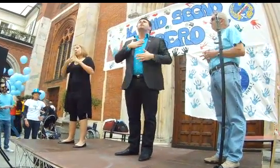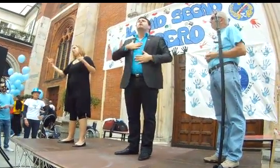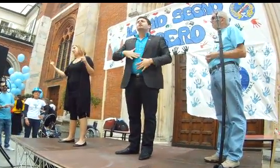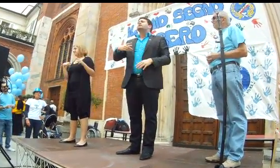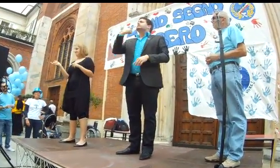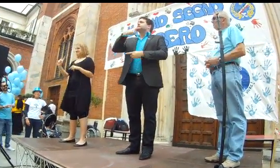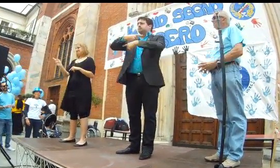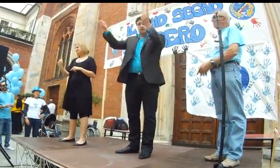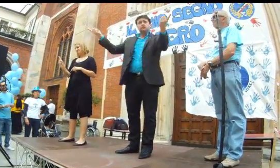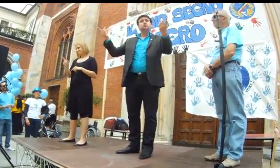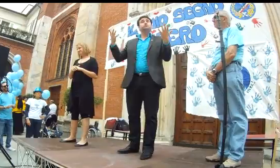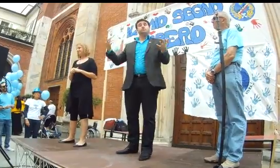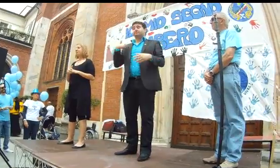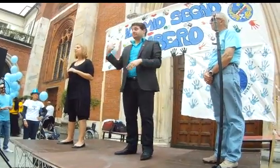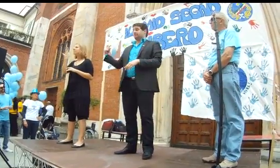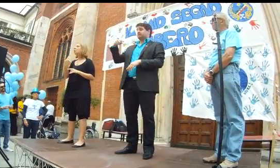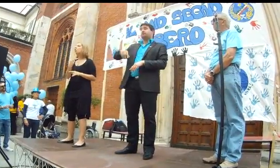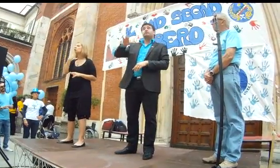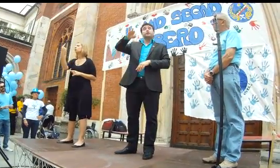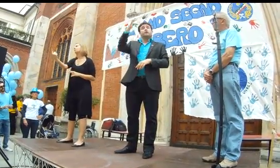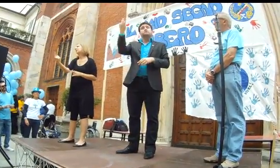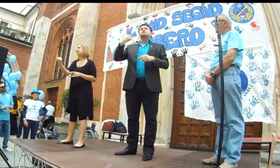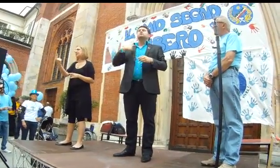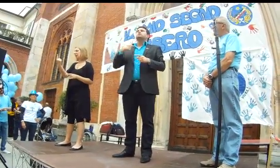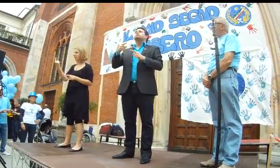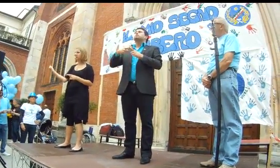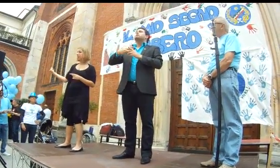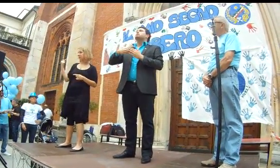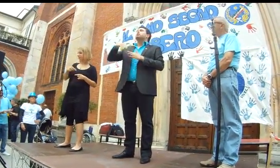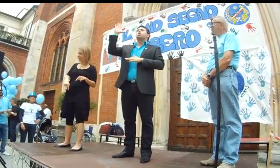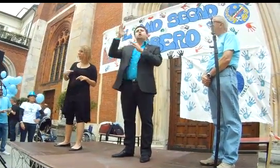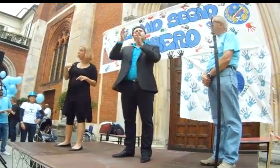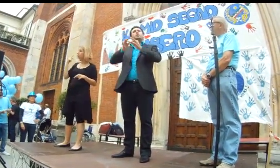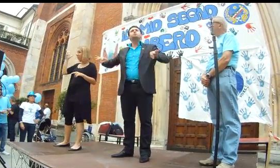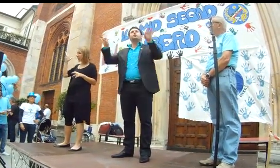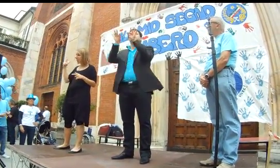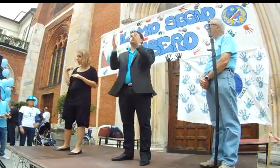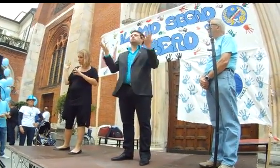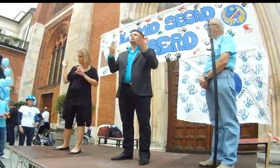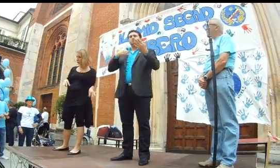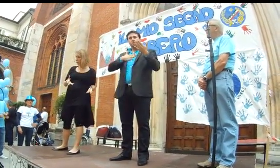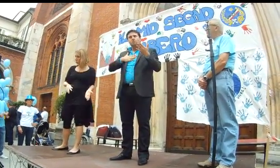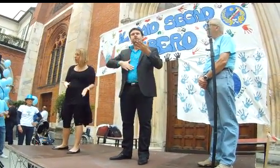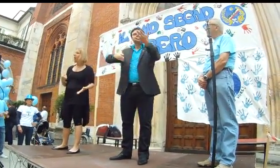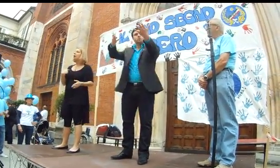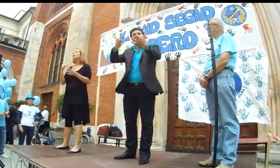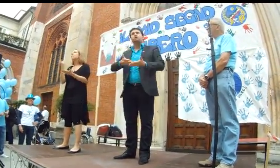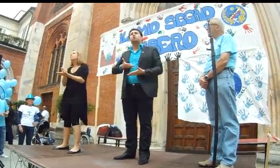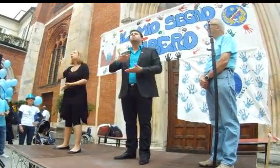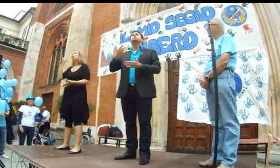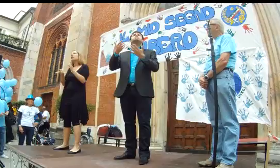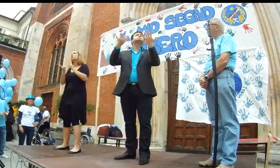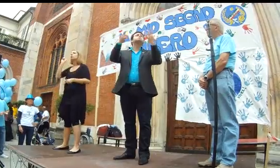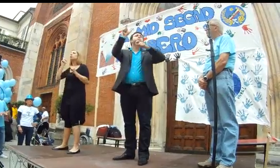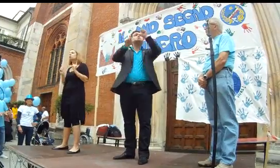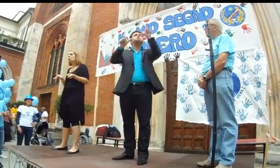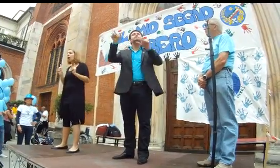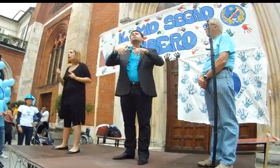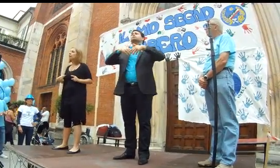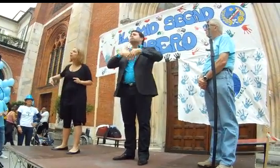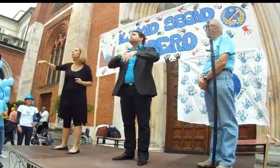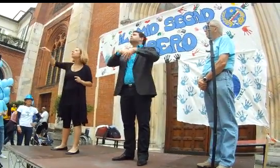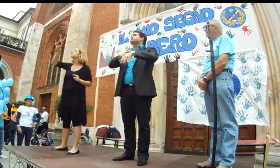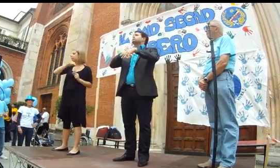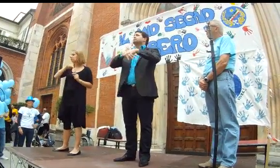associazioni Ecco, non voglio dilungarmi, vorrei solo dirvi che dalla Francia sono arrivato qui